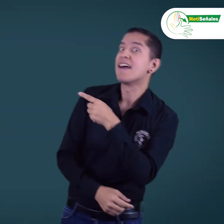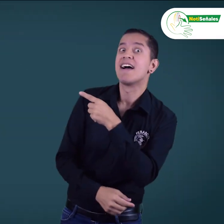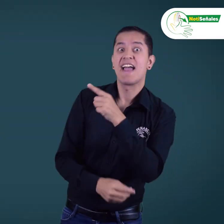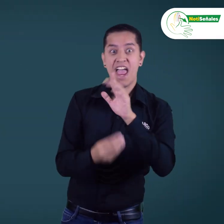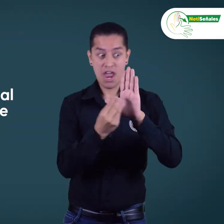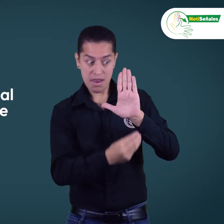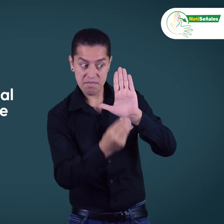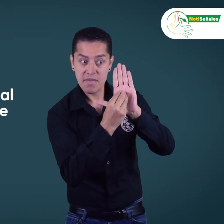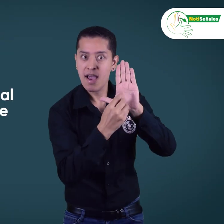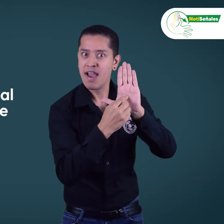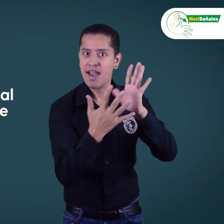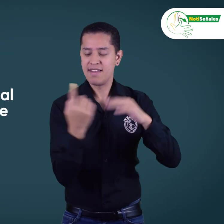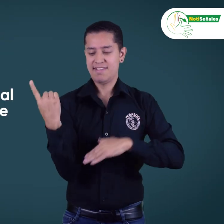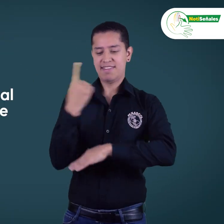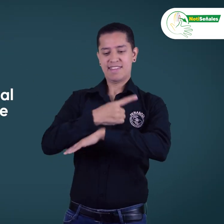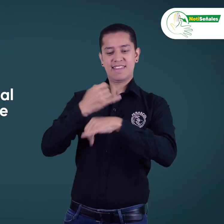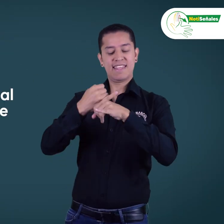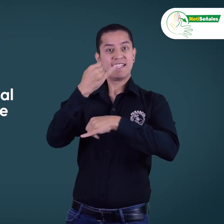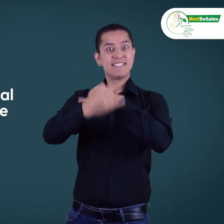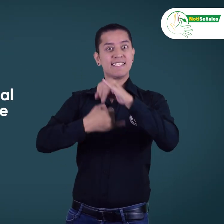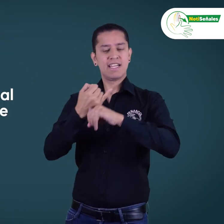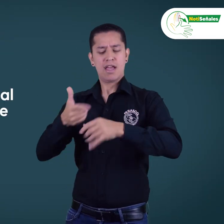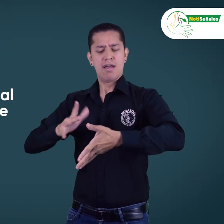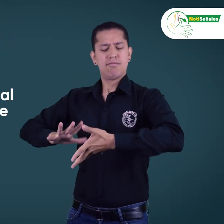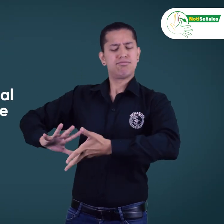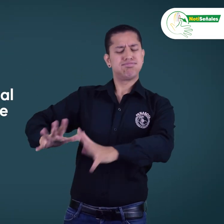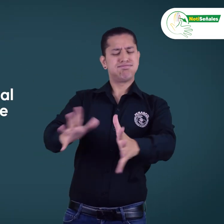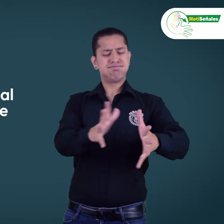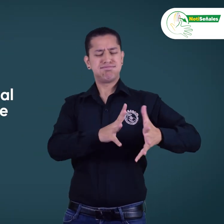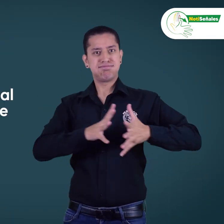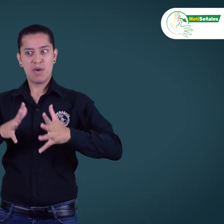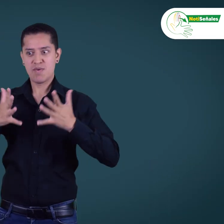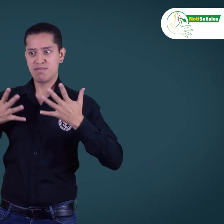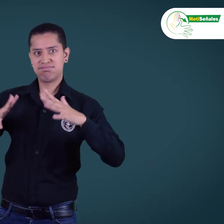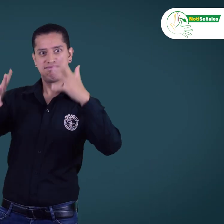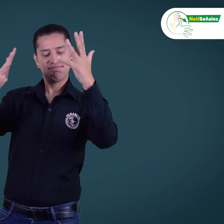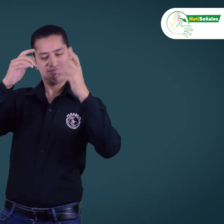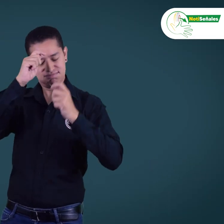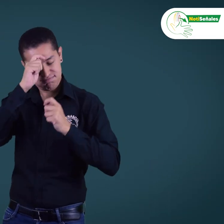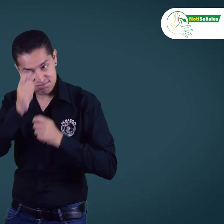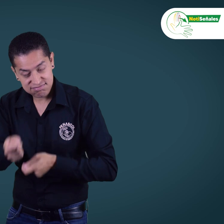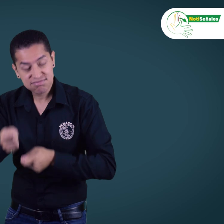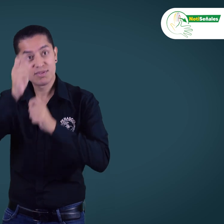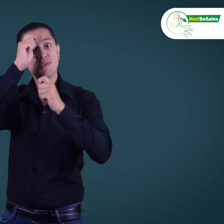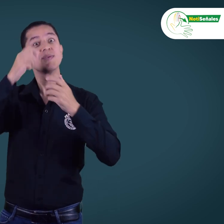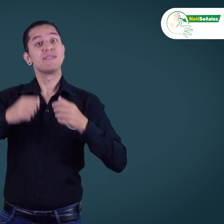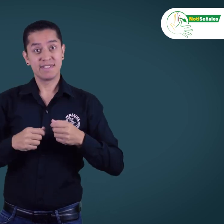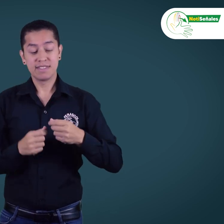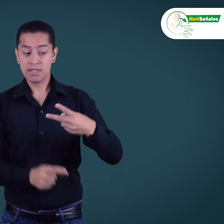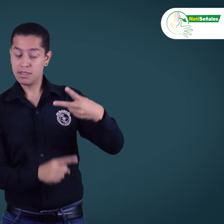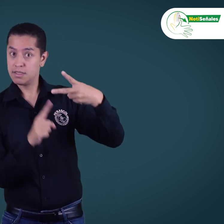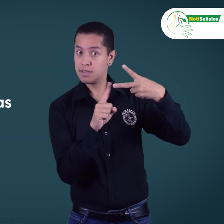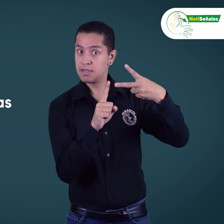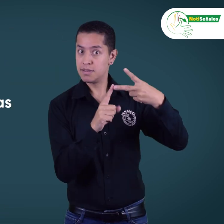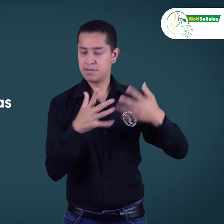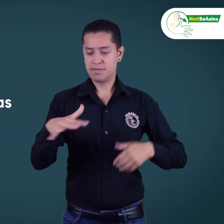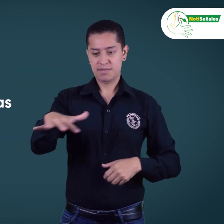Allí se menciona la conmemoración del Día Internacional de la Lengua de Señas. Y el segundo aspecto fue la